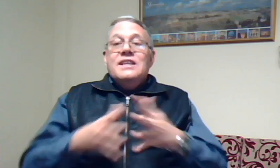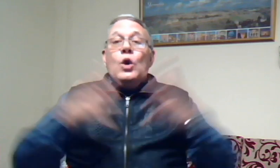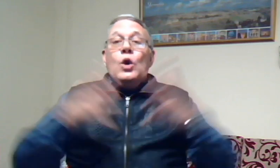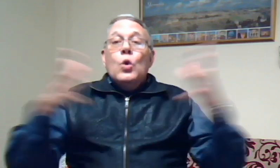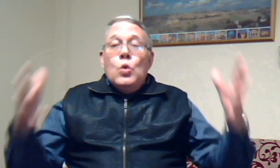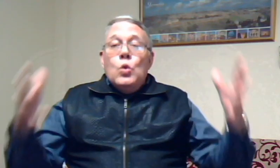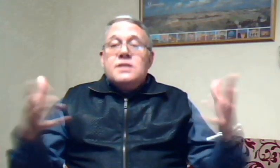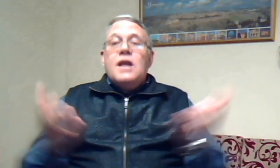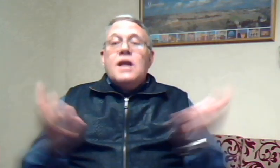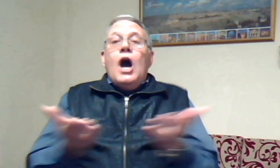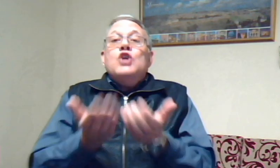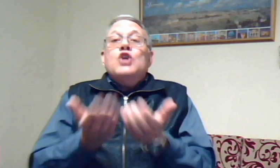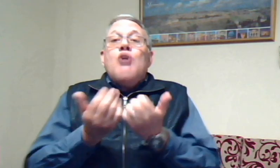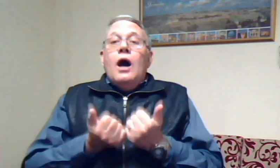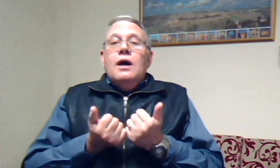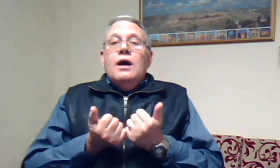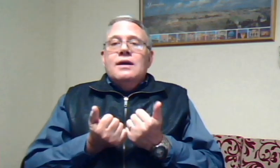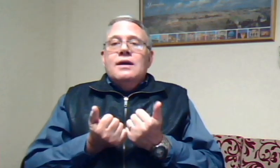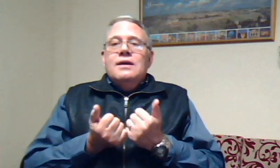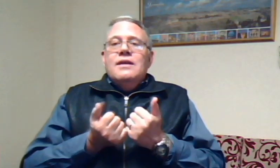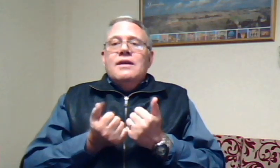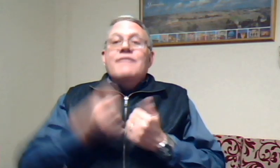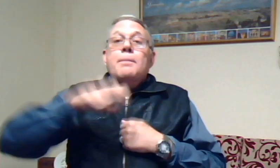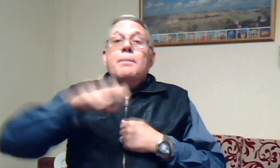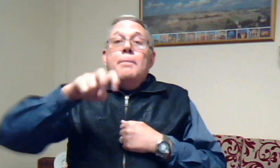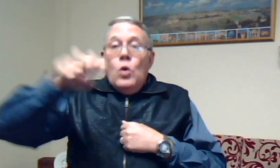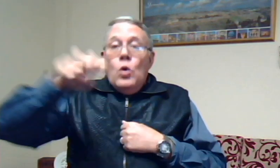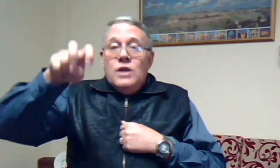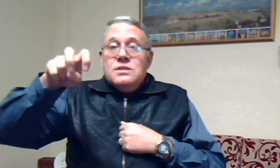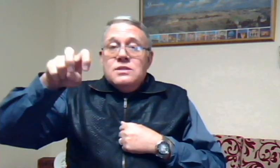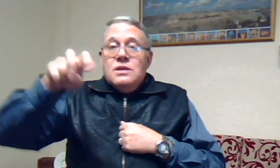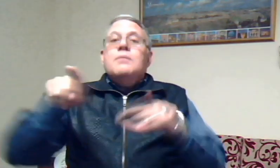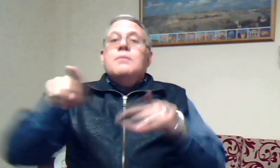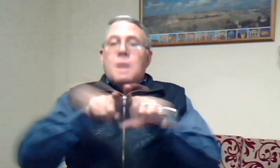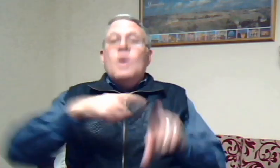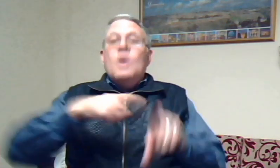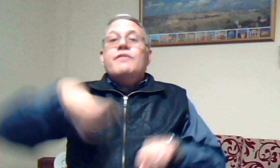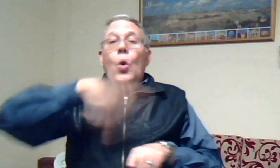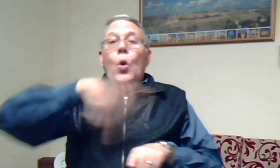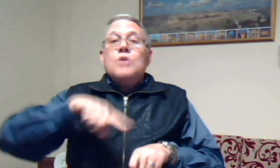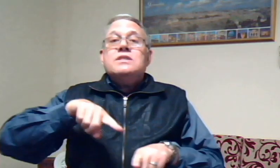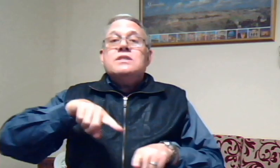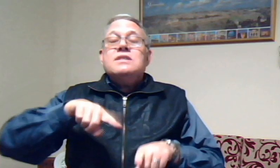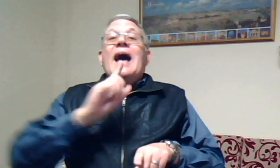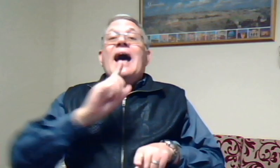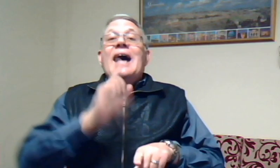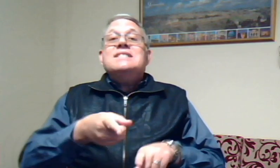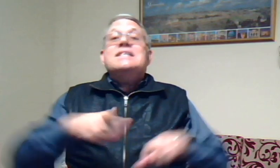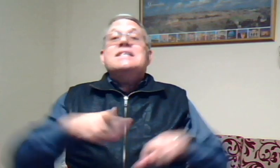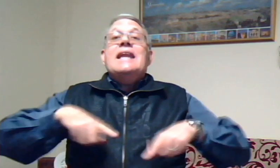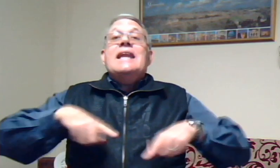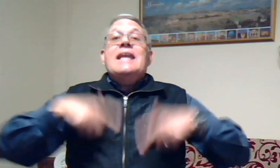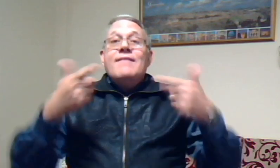grootste uitdaging vir Paulus maar ook vir ons is die lewe